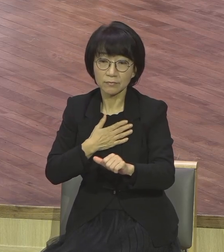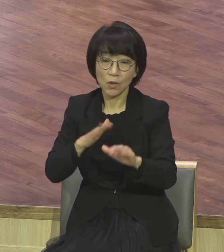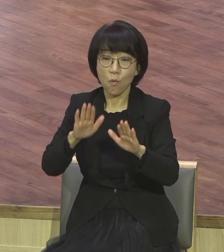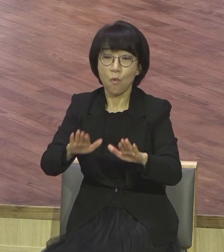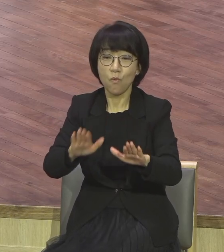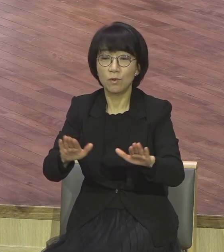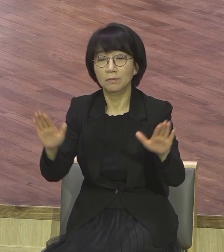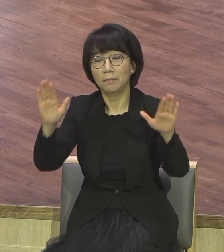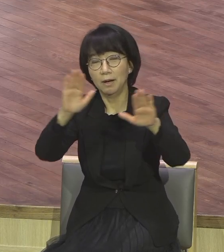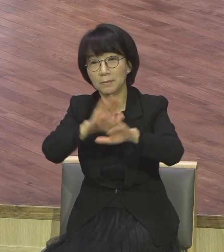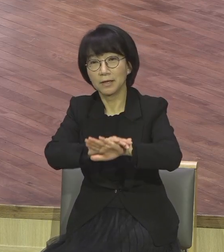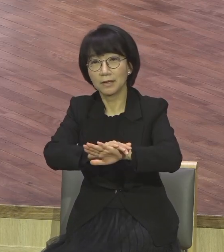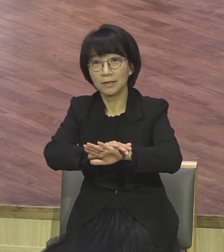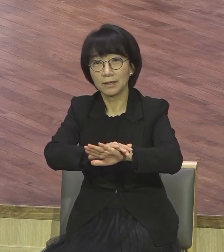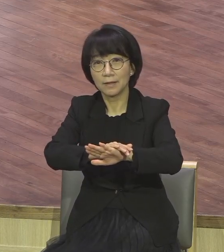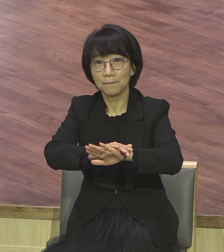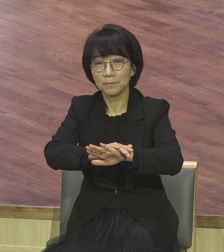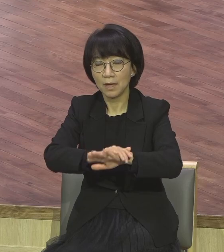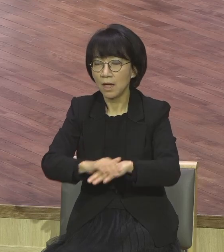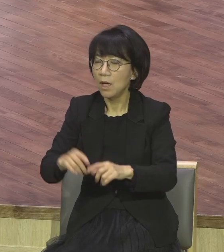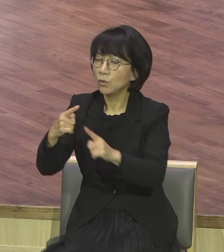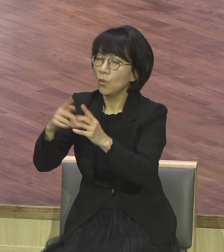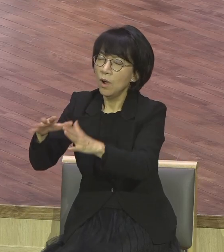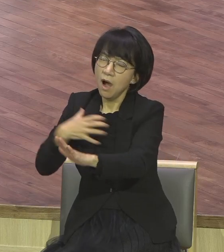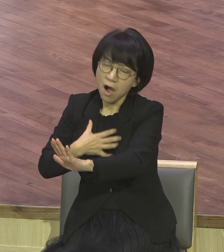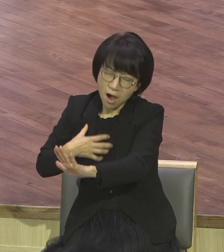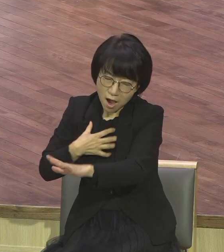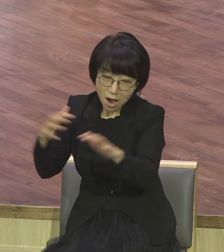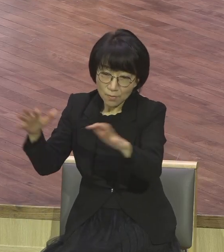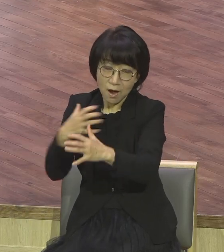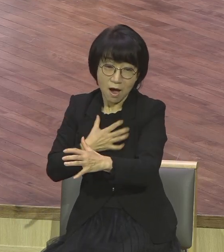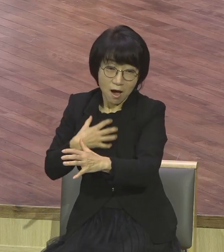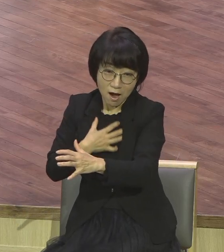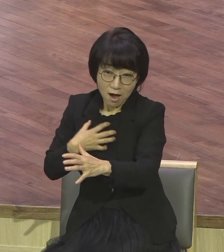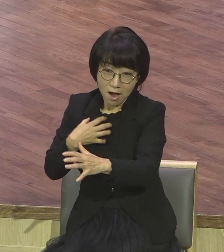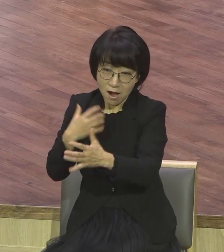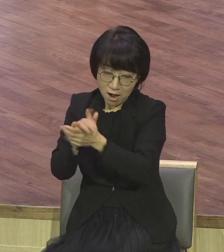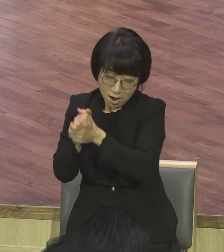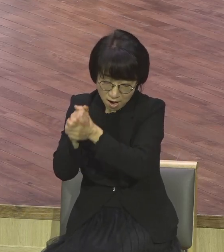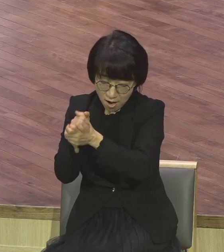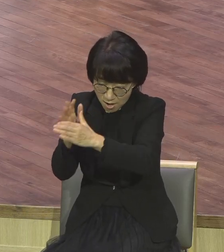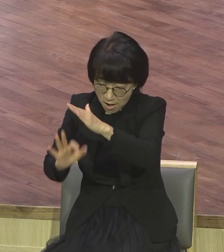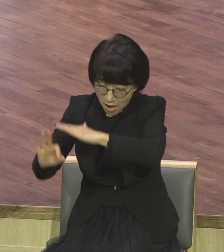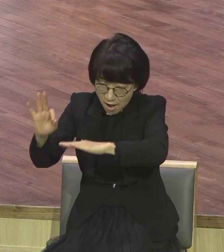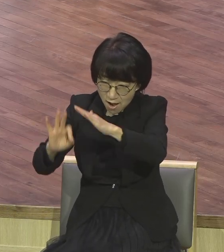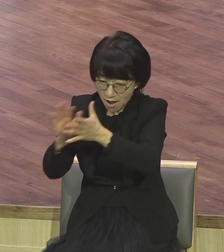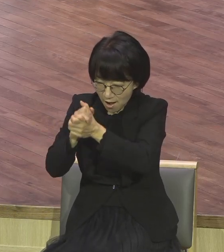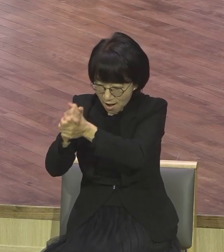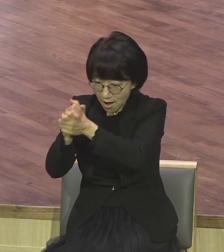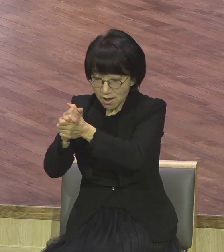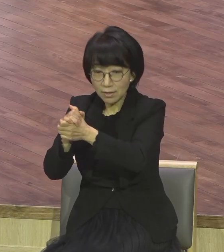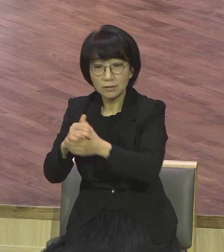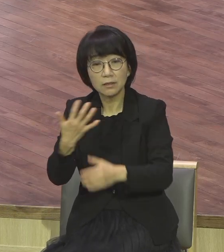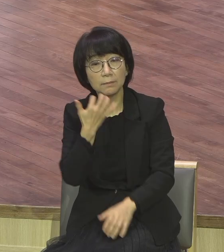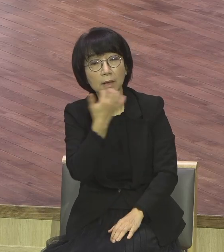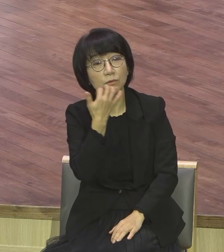교회에서는 난리가 났어요 저런 기도를 교인들을 하고 있는데 베드로는 뭐요